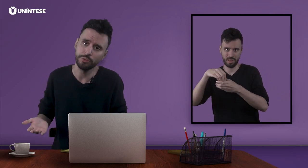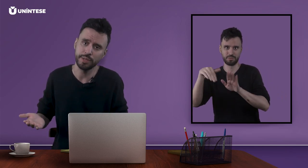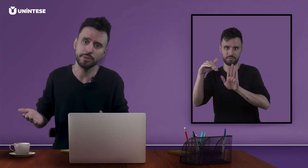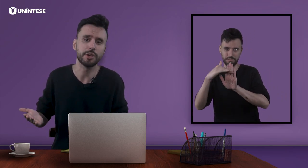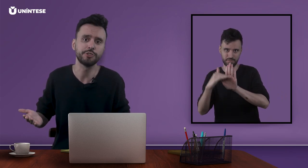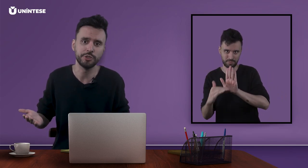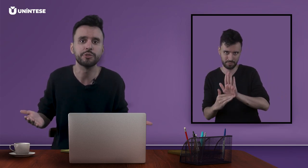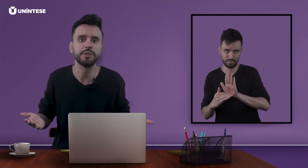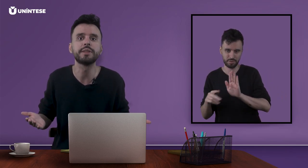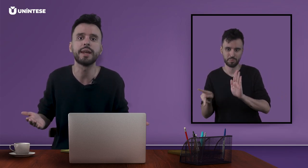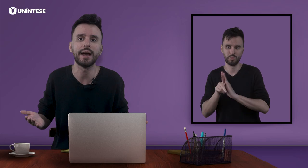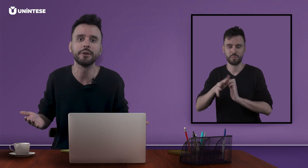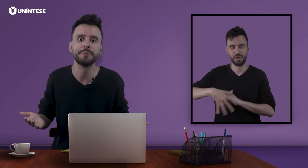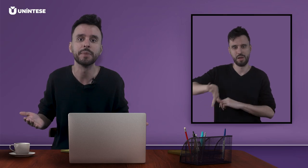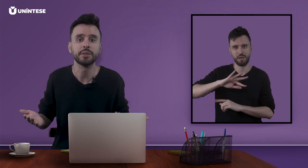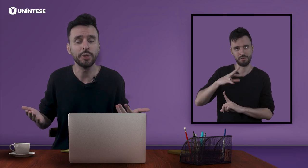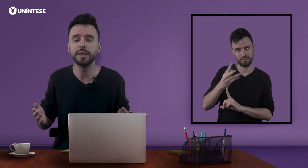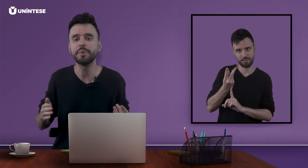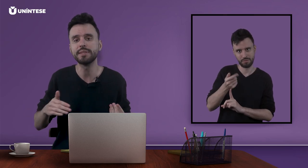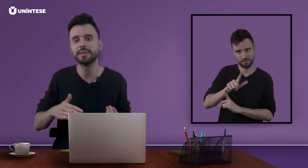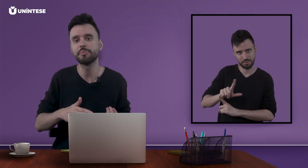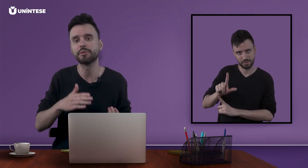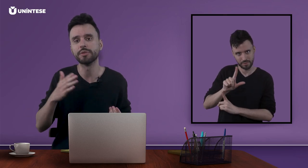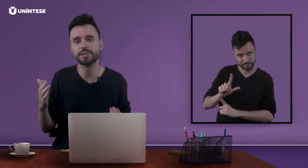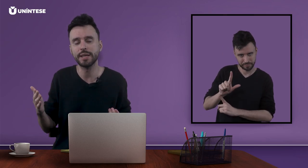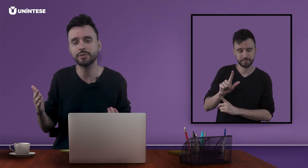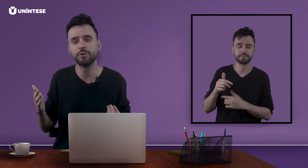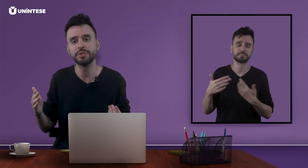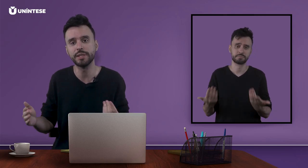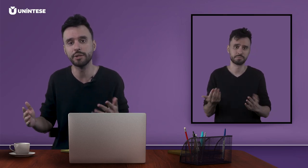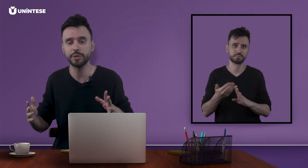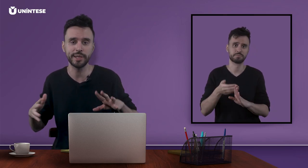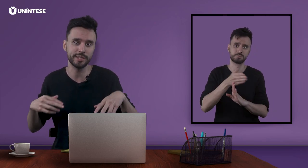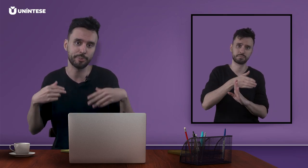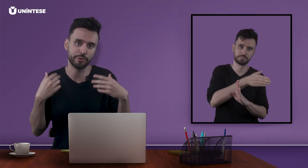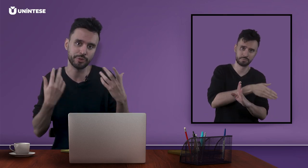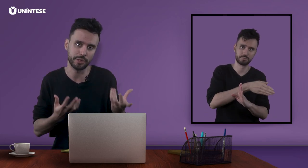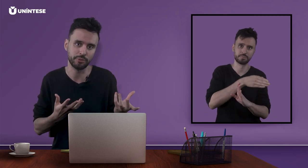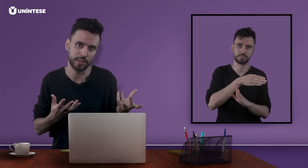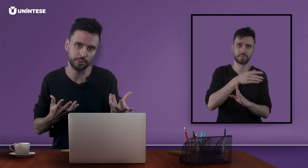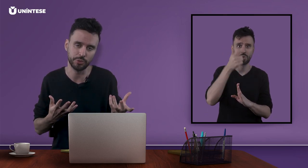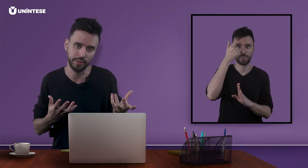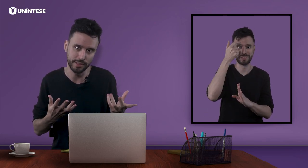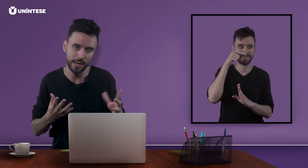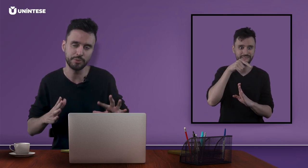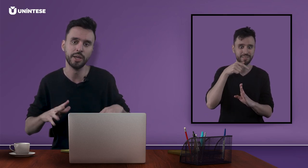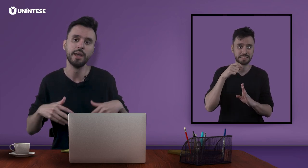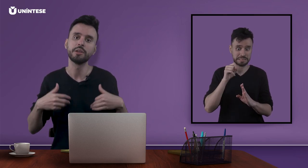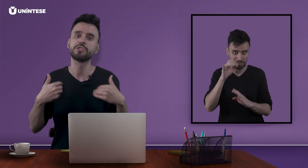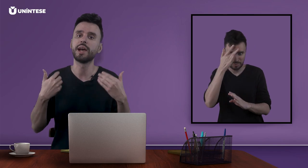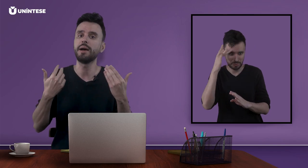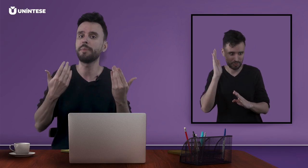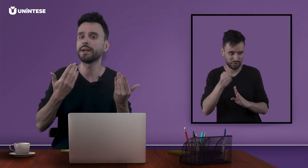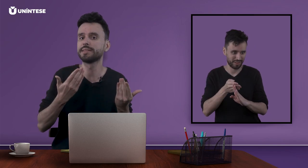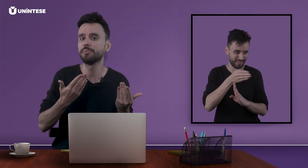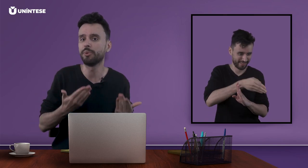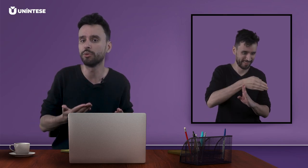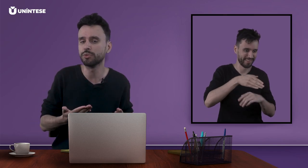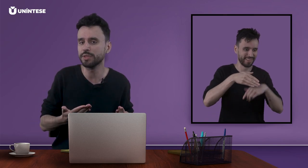contexto artístico literário. Então, aqui eu apresentei para vocês, considerando que esse profissional tradutor e intérprete já participou dos